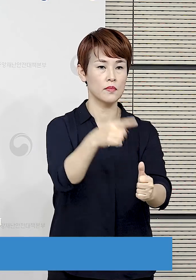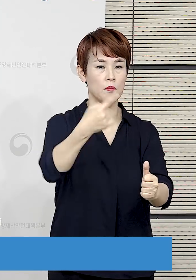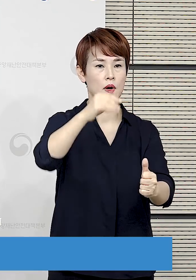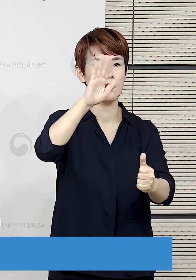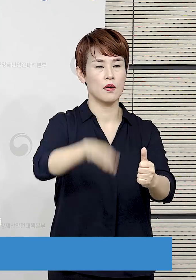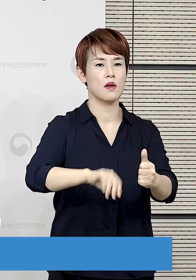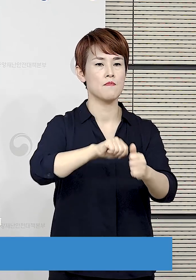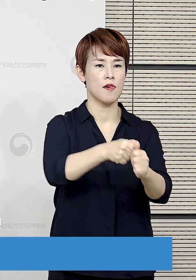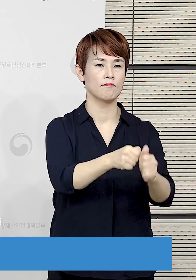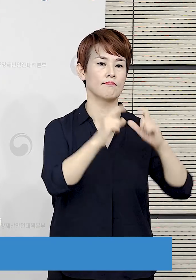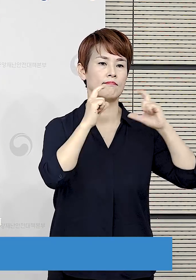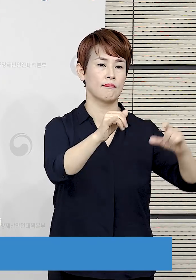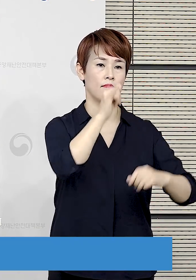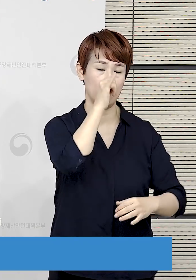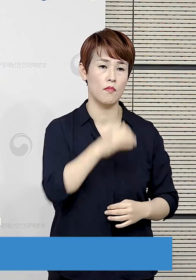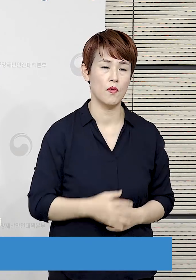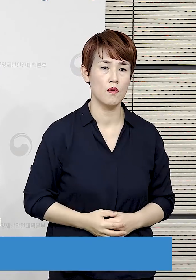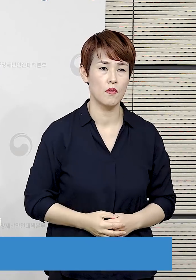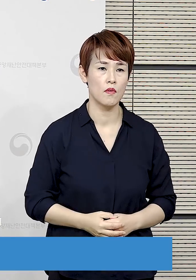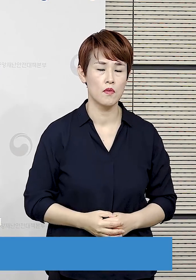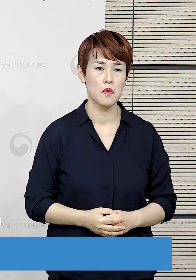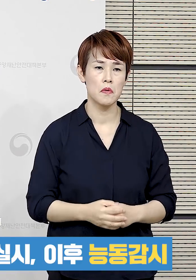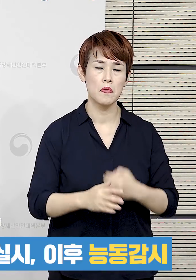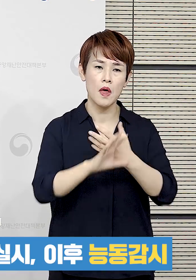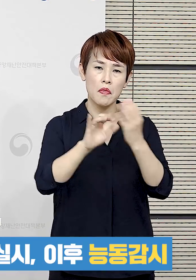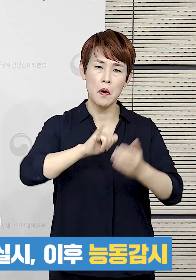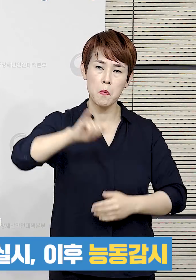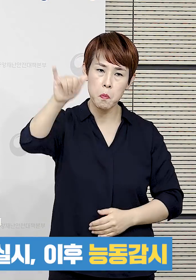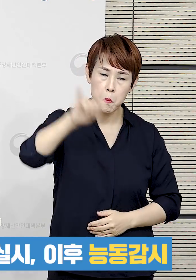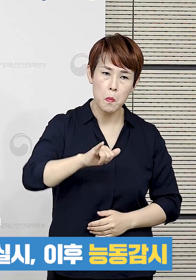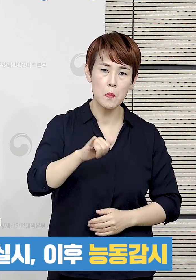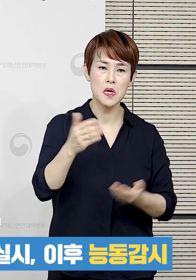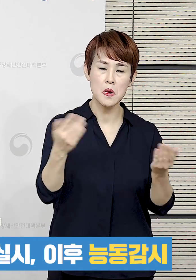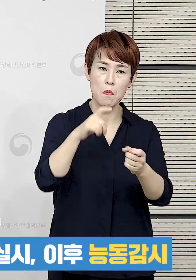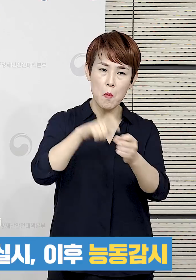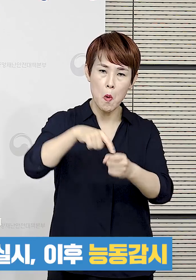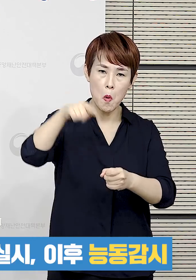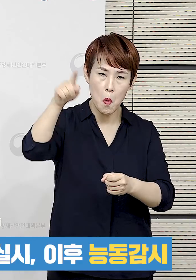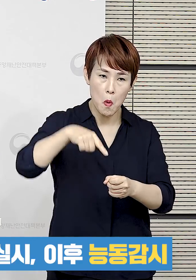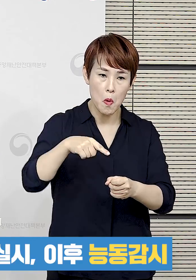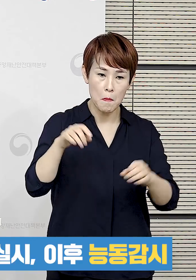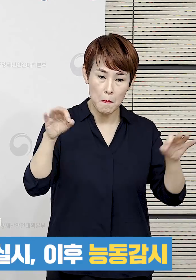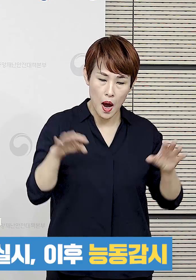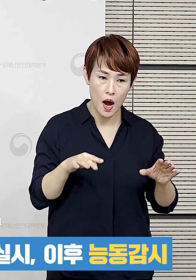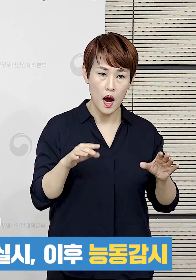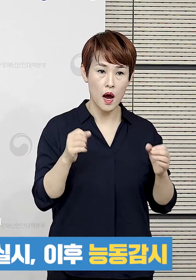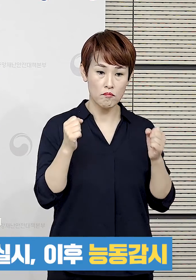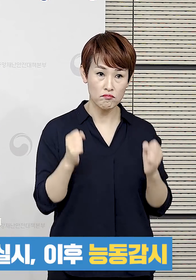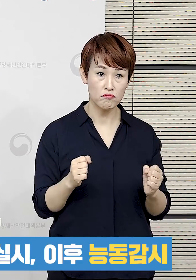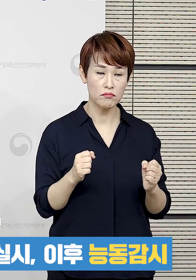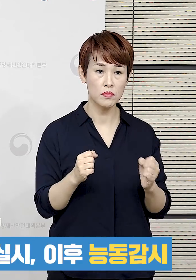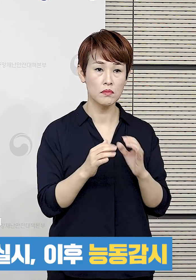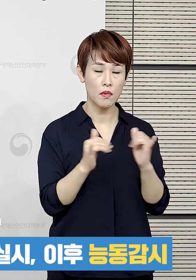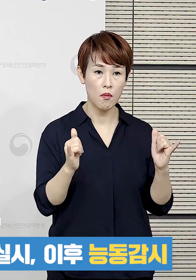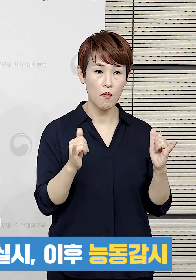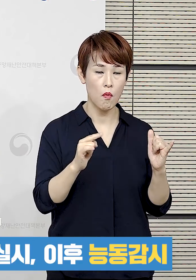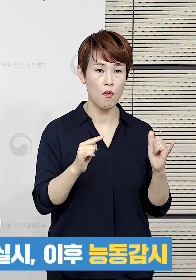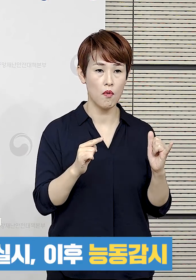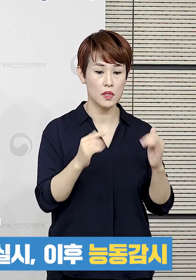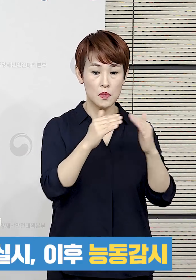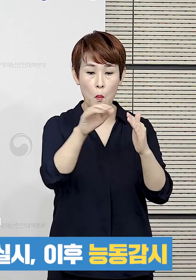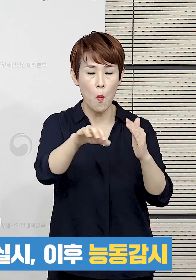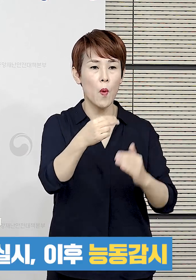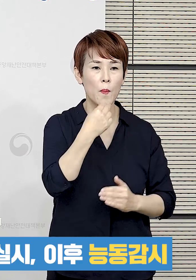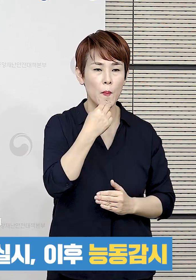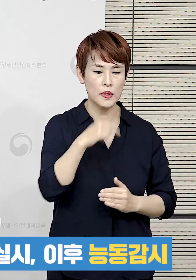또는 1천만 원 이하 벌금에 처하게 됩니다. 출장, 공무 등 단기 체류 목적의 외국인은 일정한 겉소가 없어